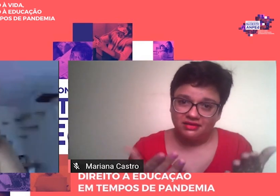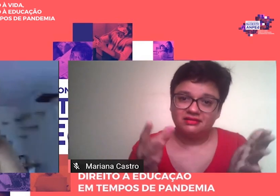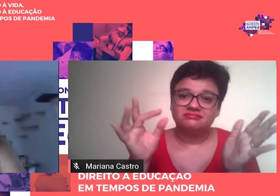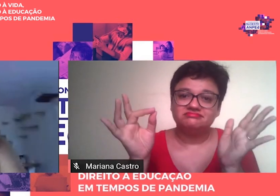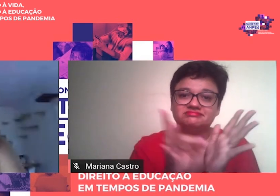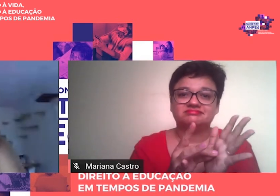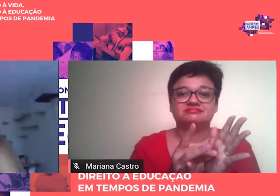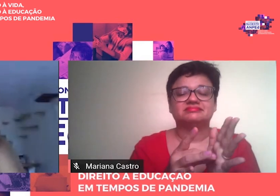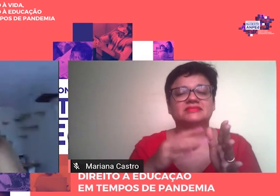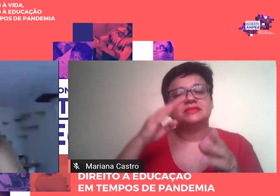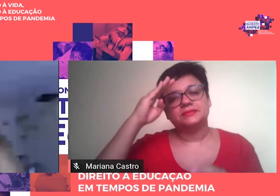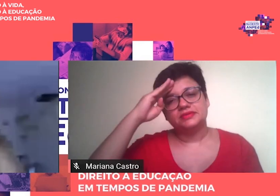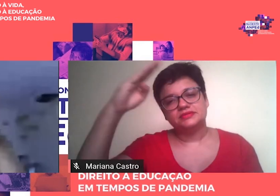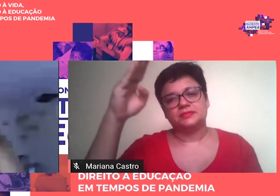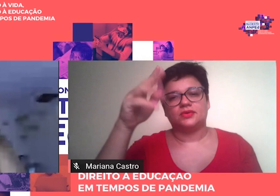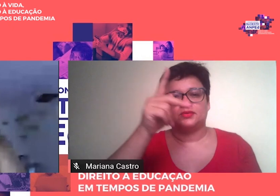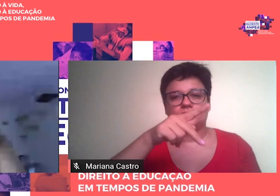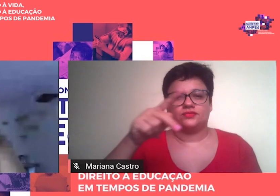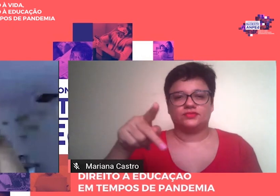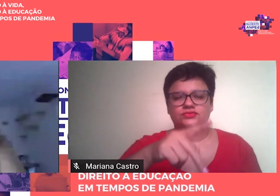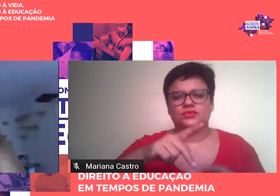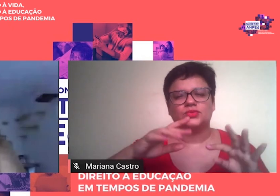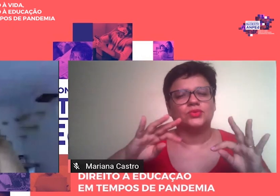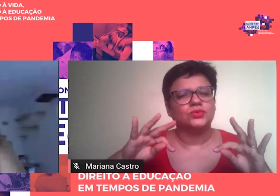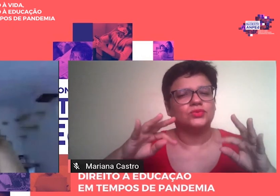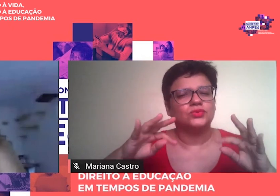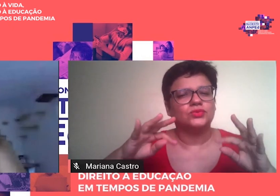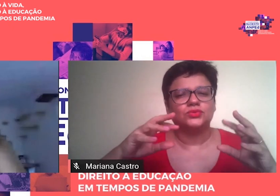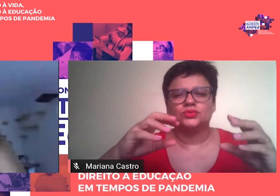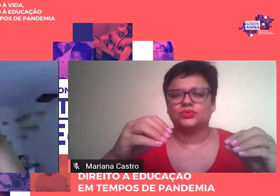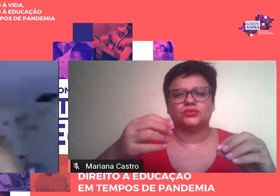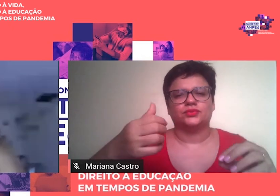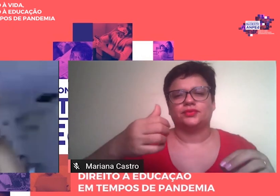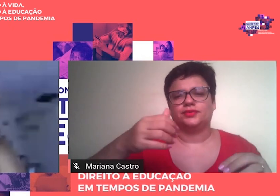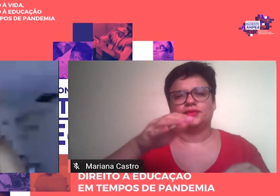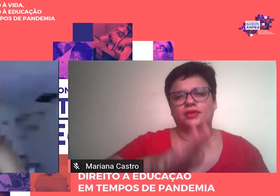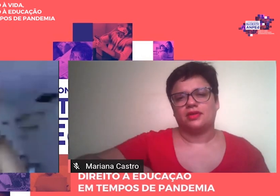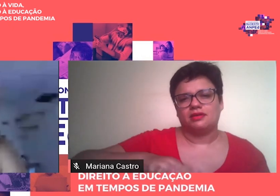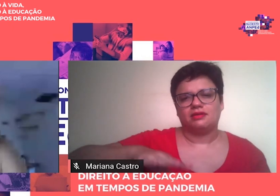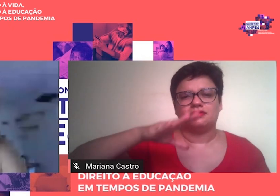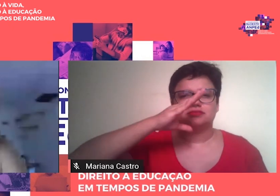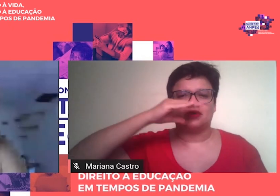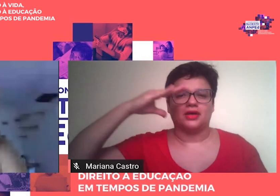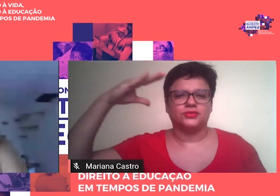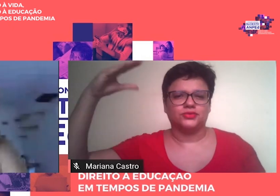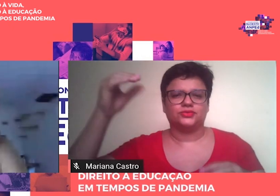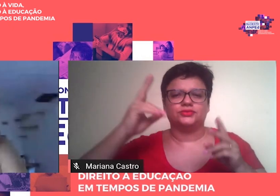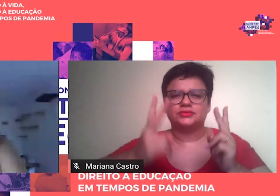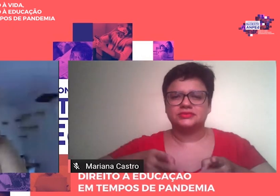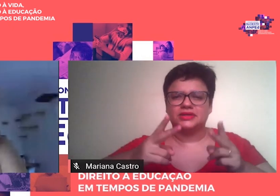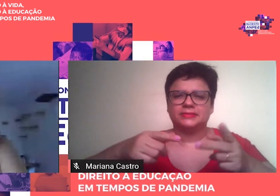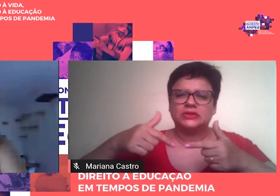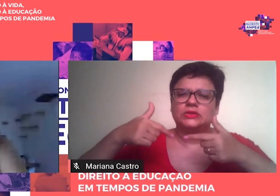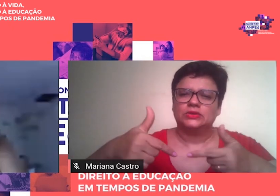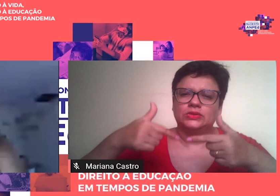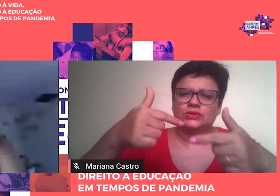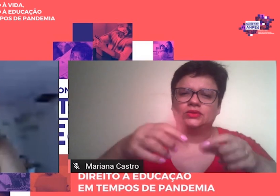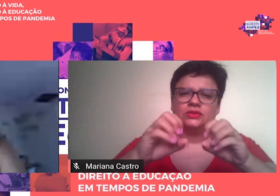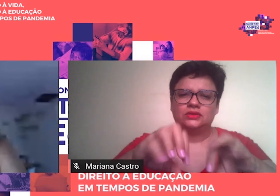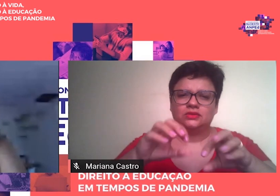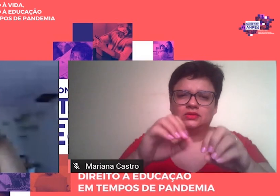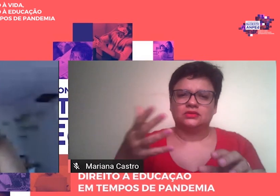professoras e aos professores de todos os níveis e modalidades de ensino que lutam por uma educação de qualidade